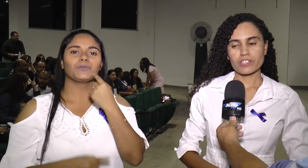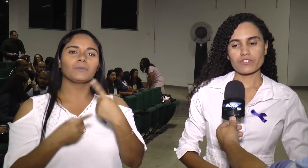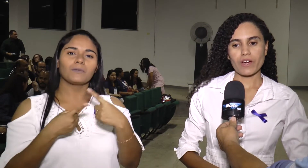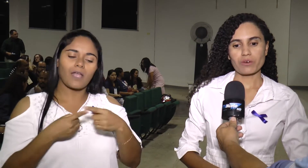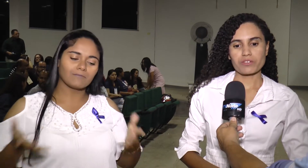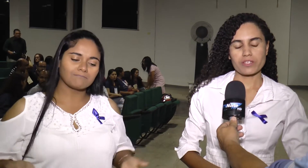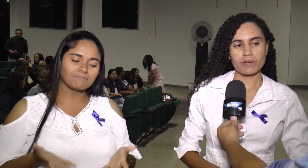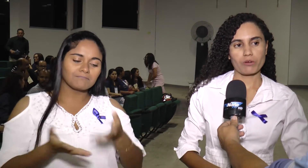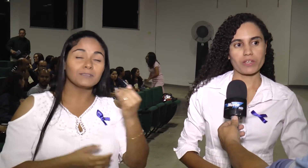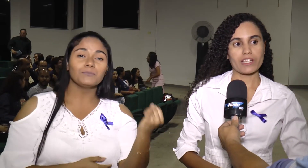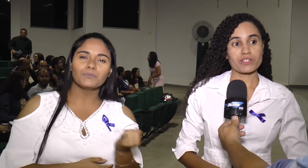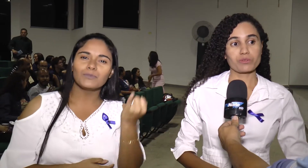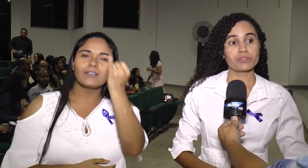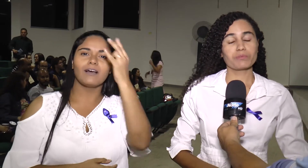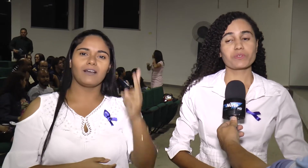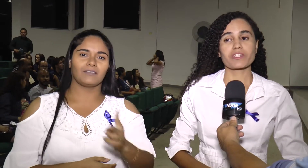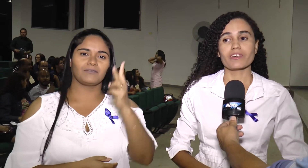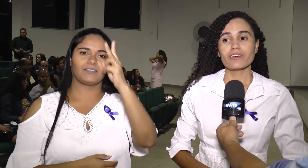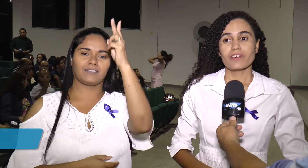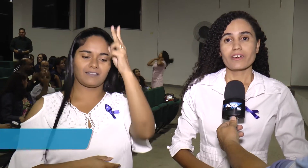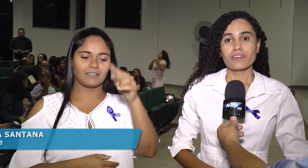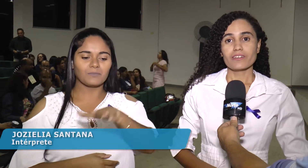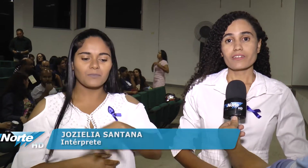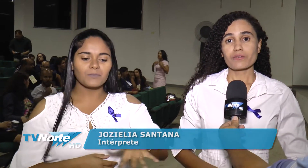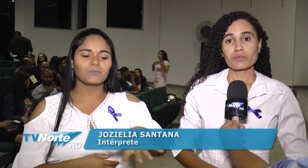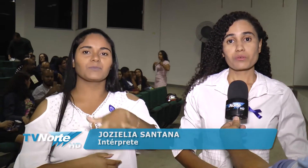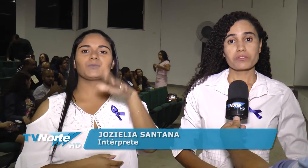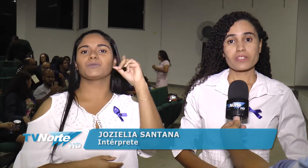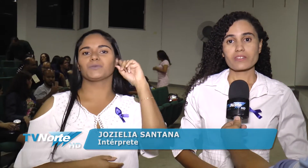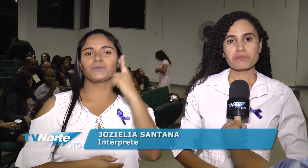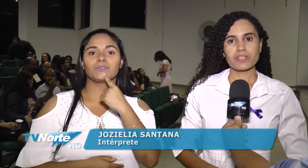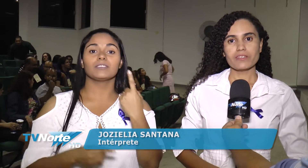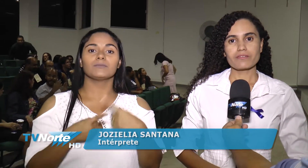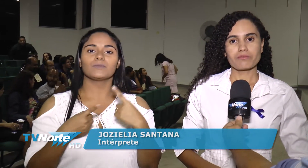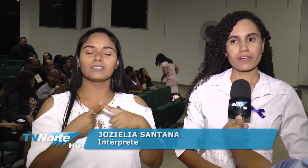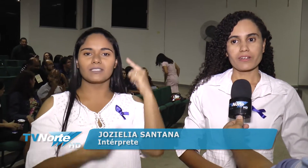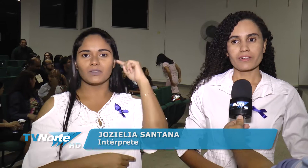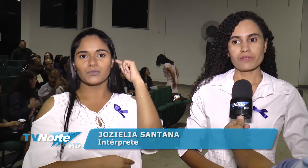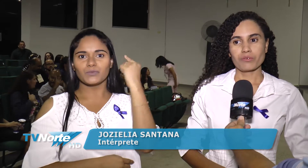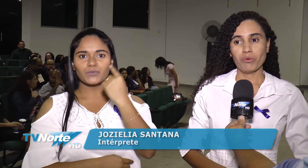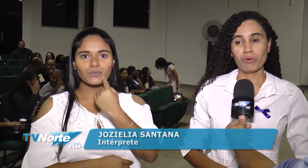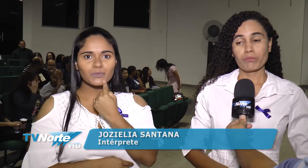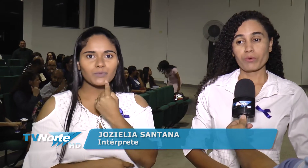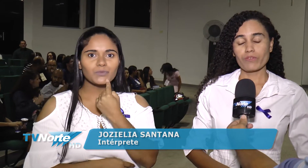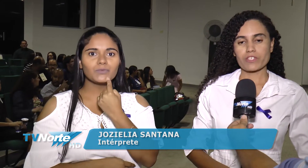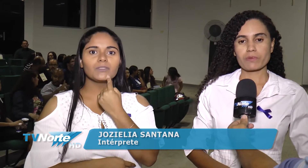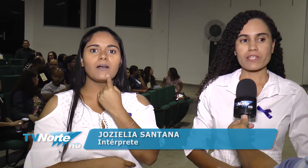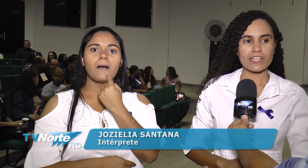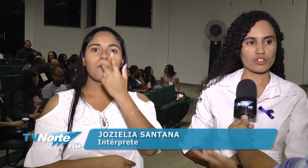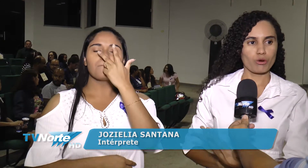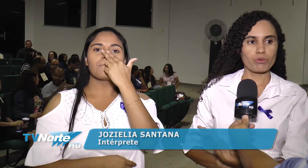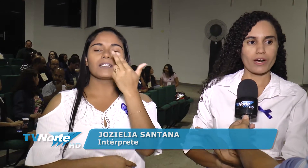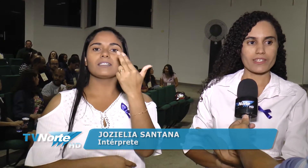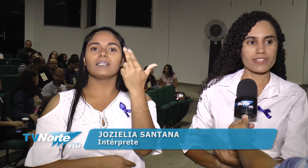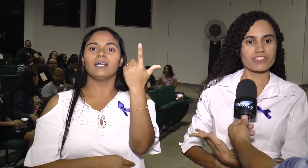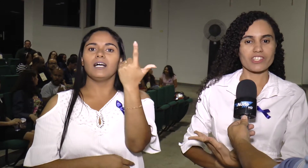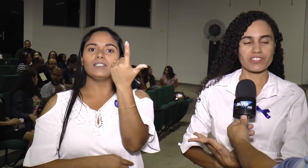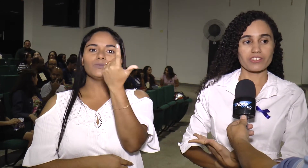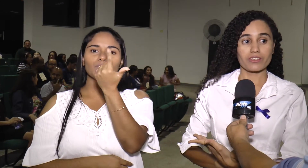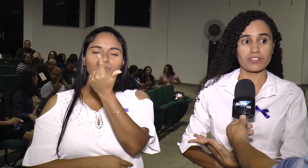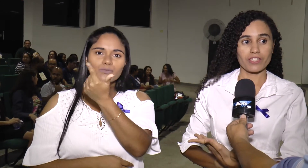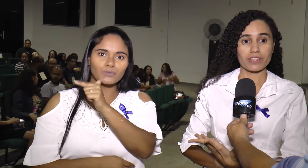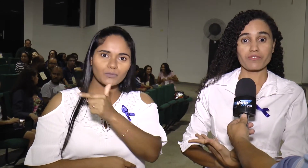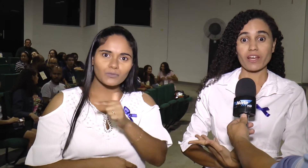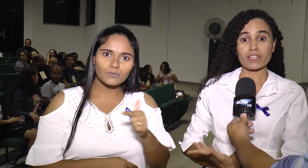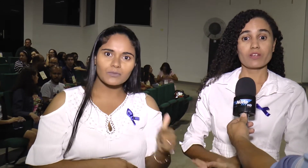é de grande valor, sim, para a comunidade surda Porque os surdos não têm uma boa visibilidade, como a Cíntia